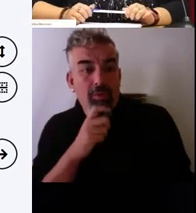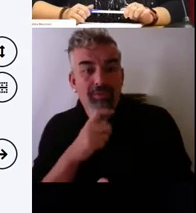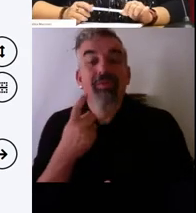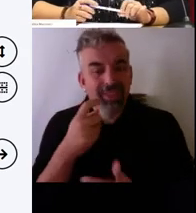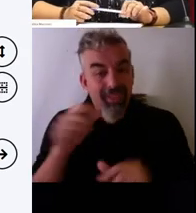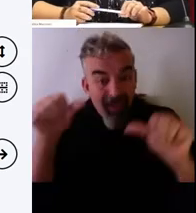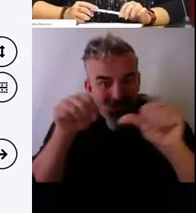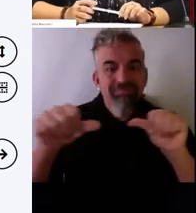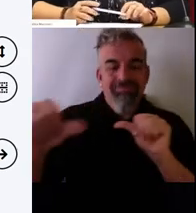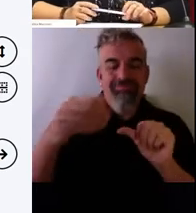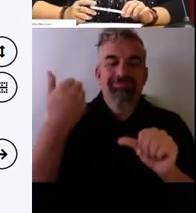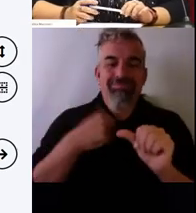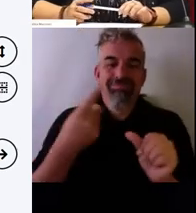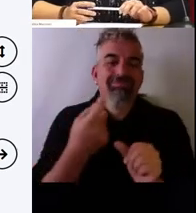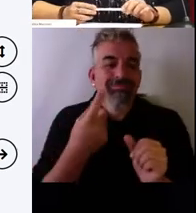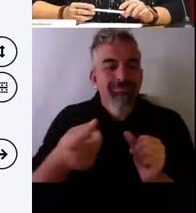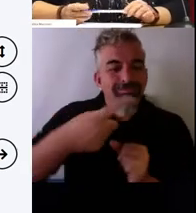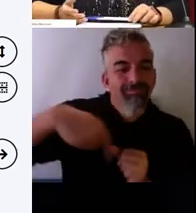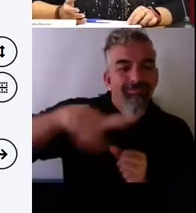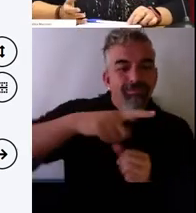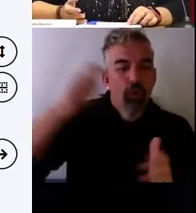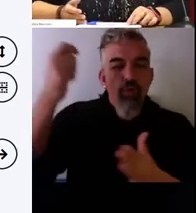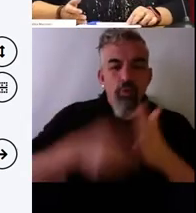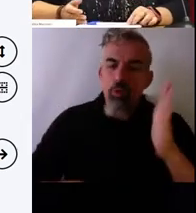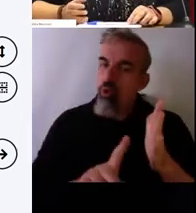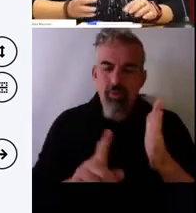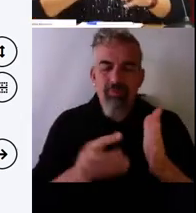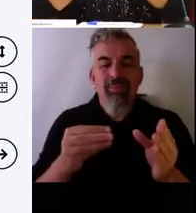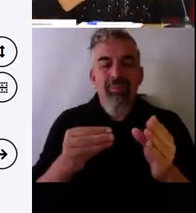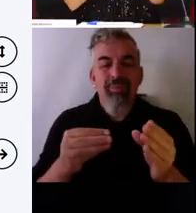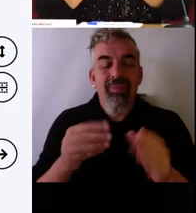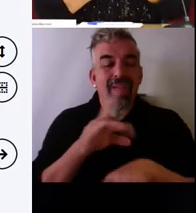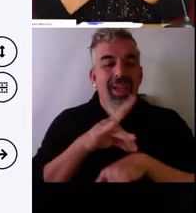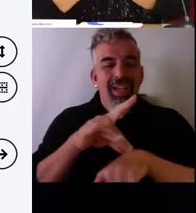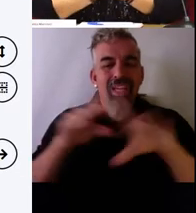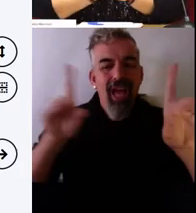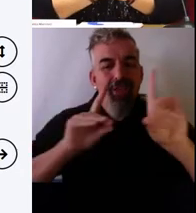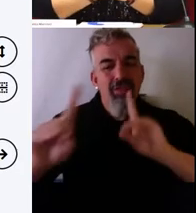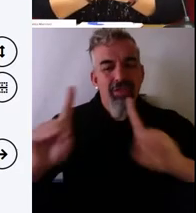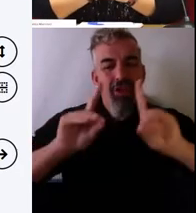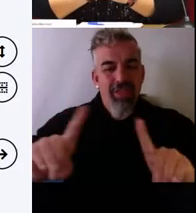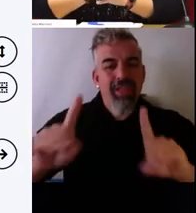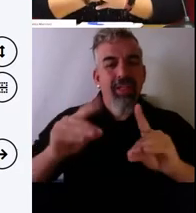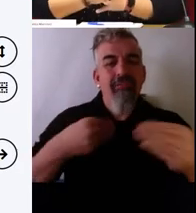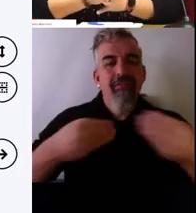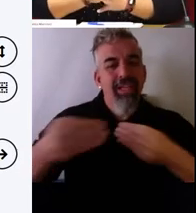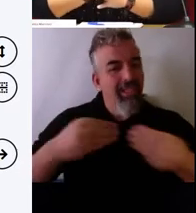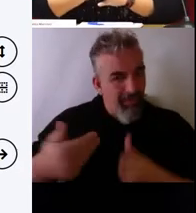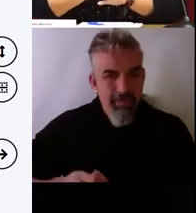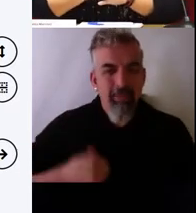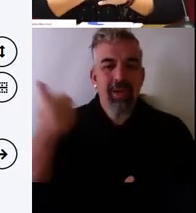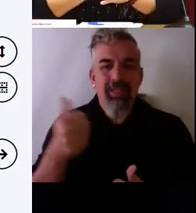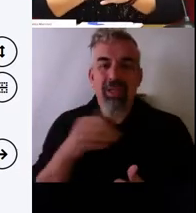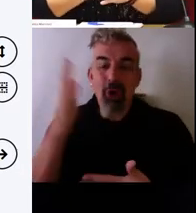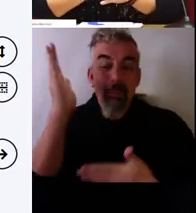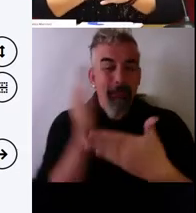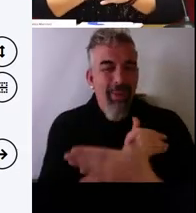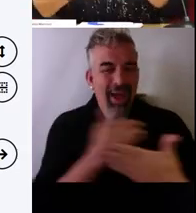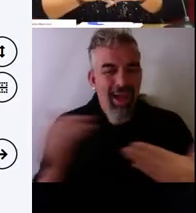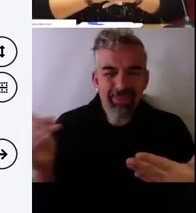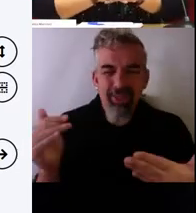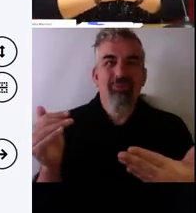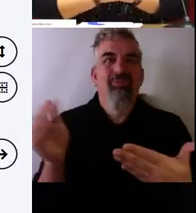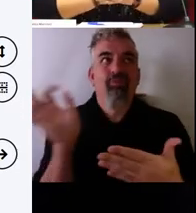es necesario también flexibilizar un poco la guía docente, que nos exige unos parámetros, o más que flexibilidad,